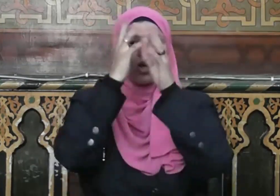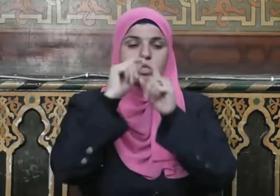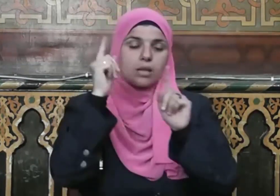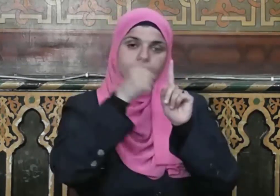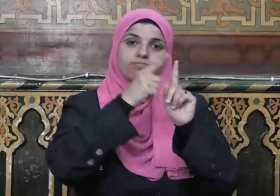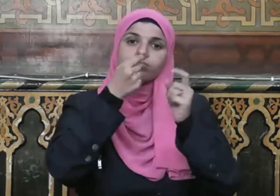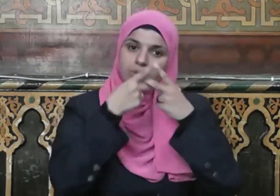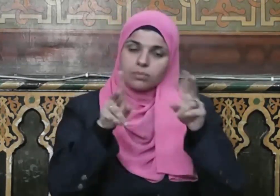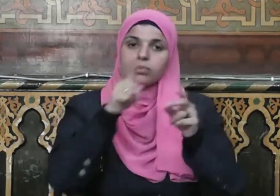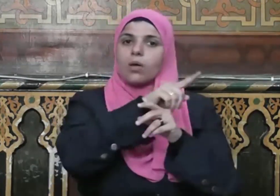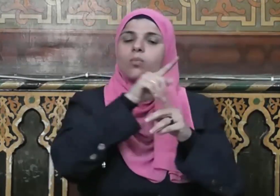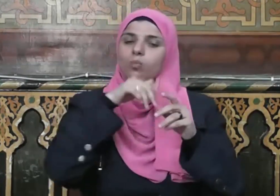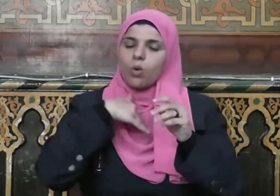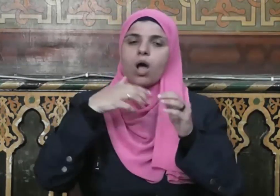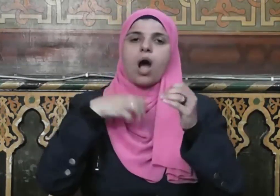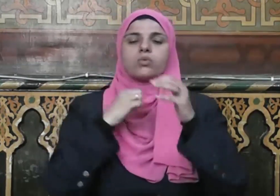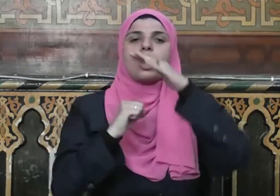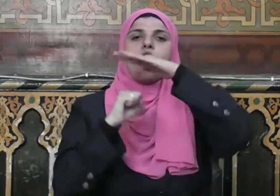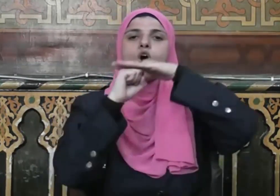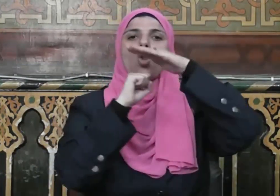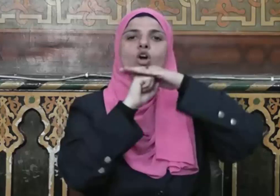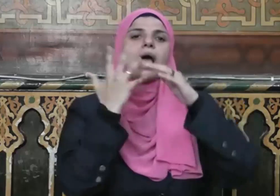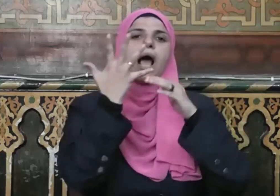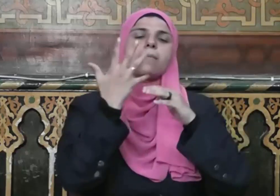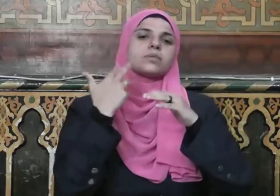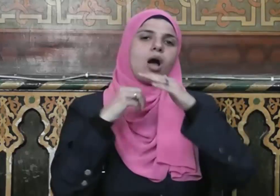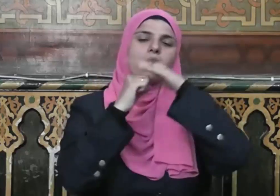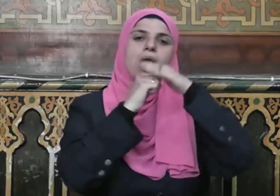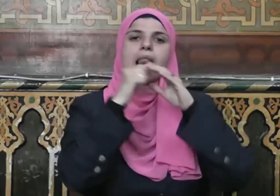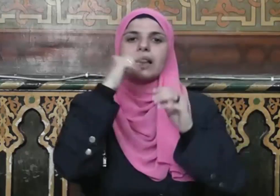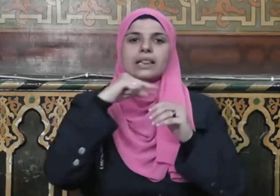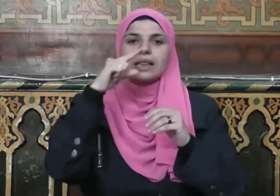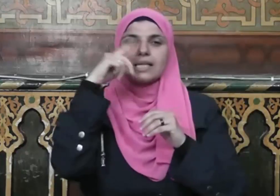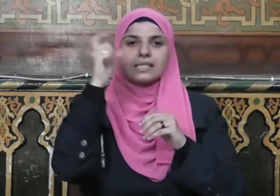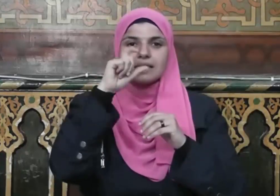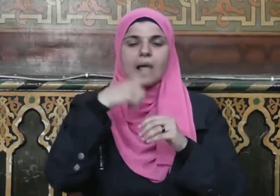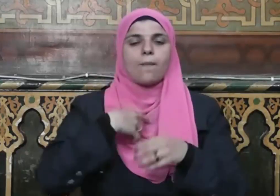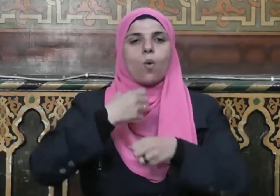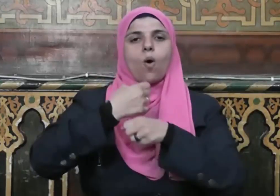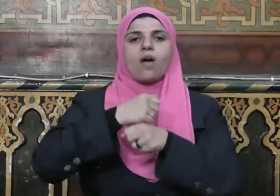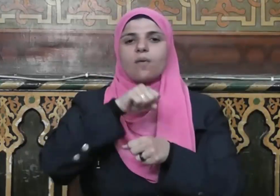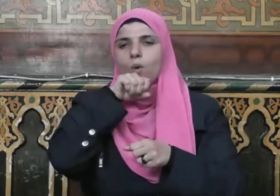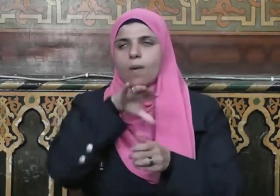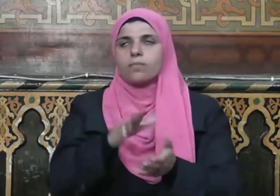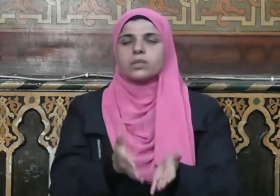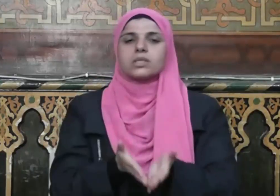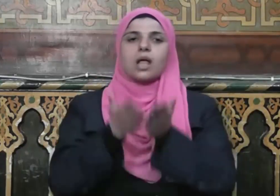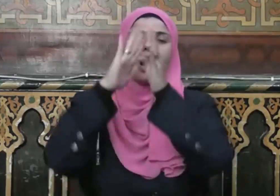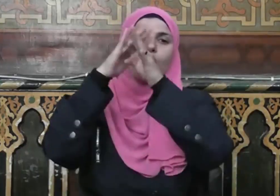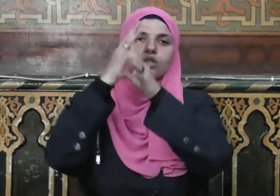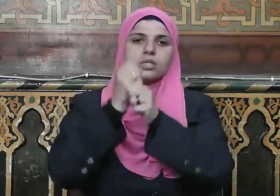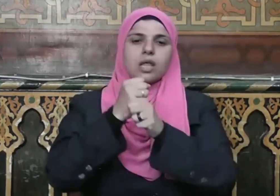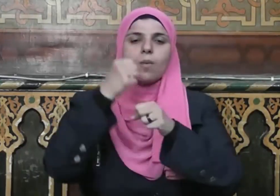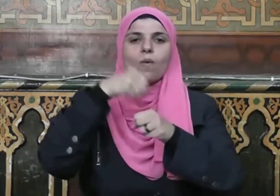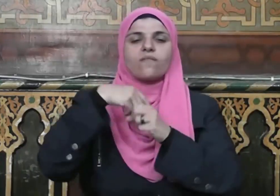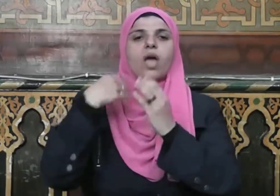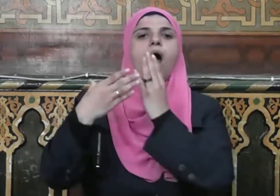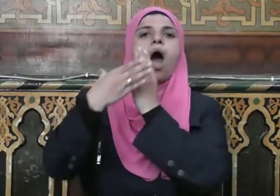عليه وسلم بأداء الرقم الخامس من أركان الإسلام وقف النبي صلى الله عليه وسلم